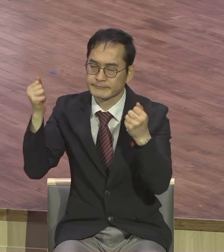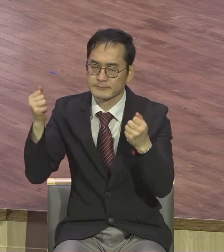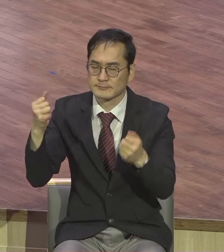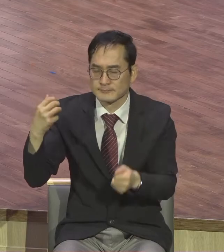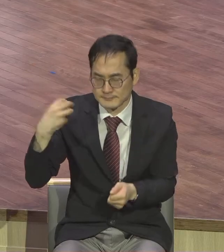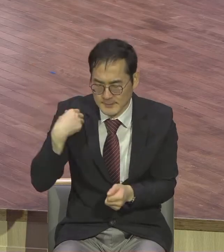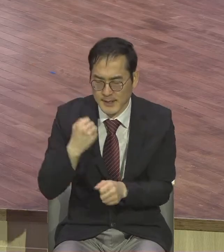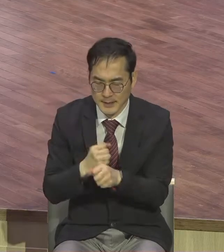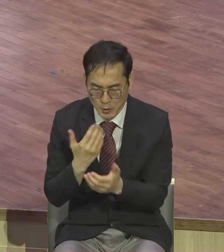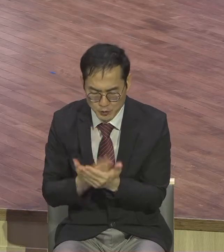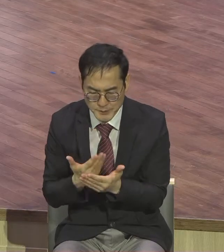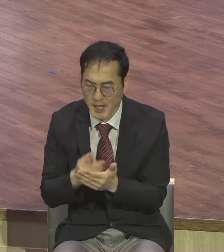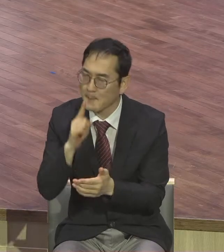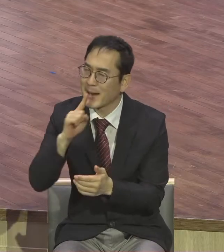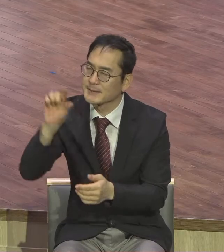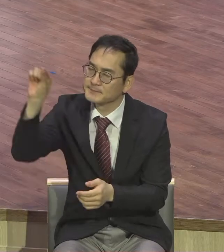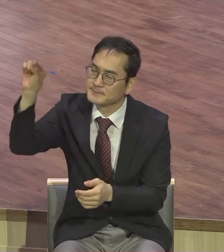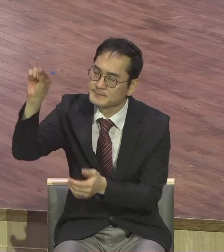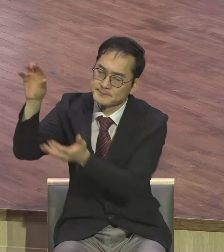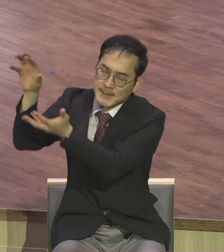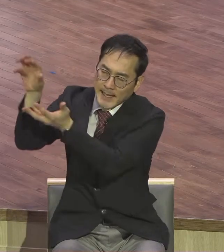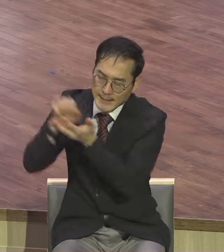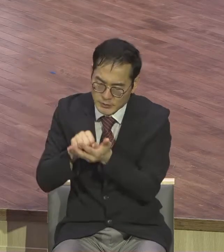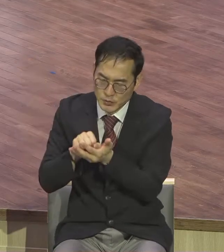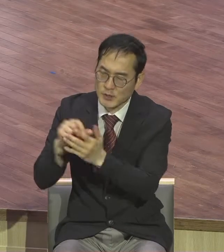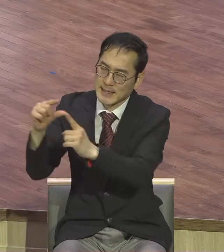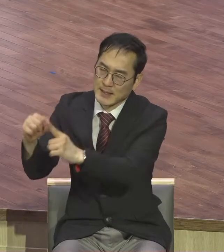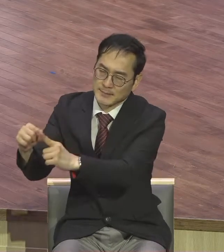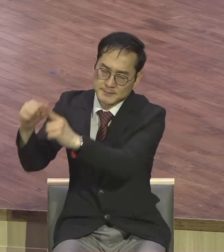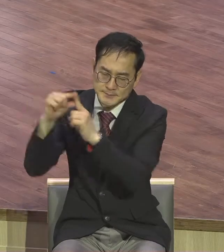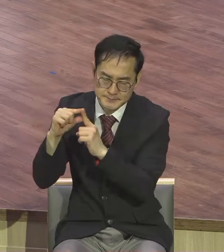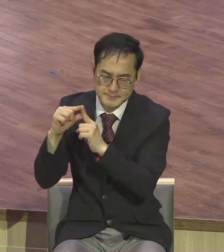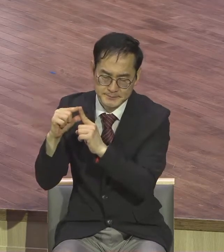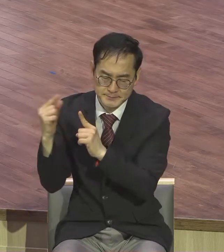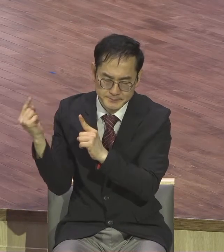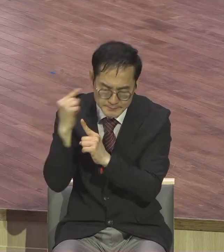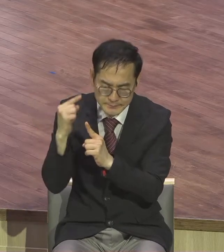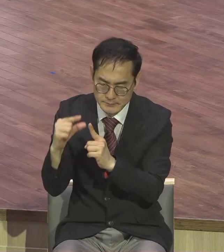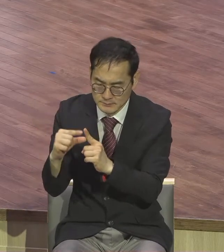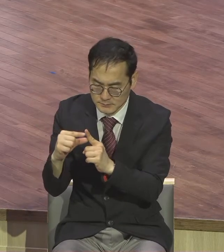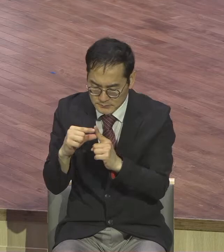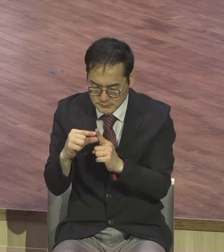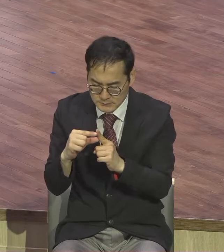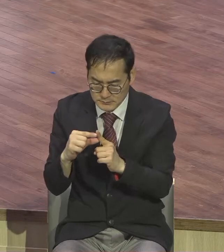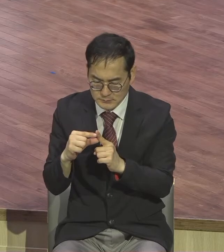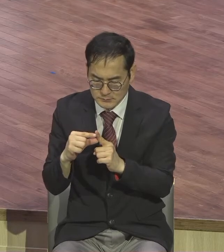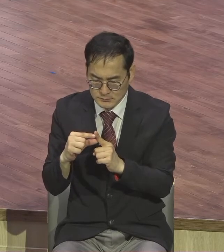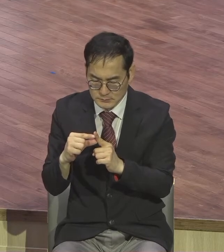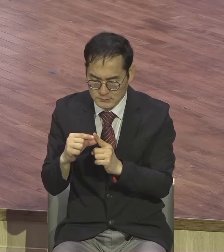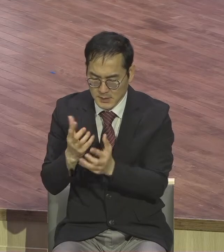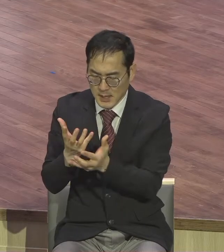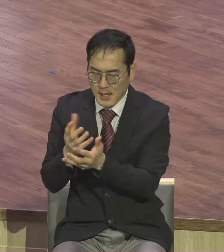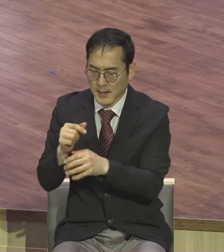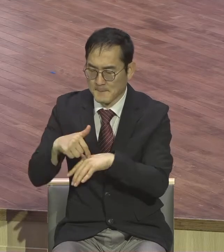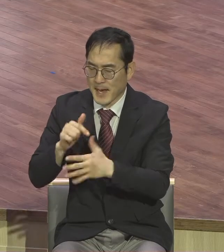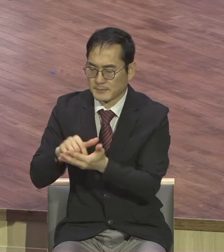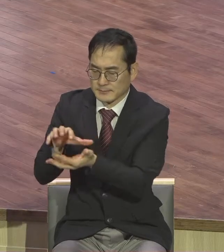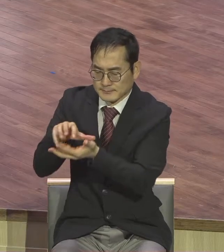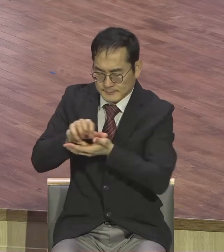아멘 내 귀에 들렸을 때 그것을 말씀을 내 말로 받고 실행하는 믿음의 사람들이 되게도와